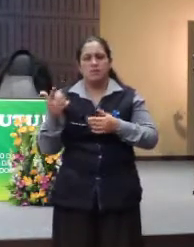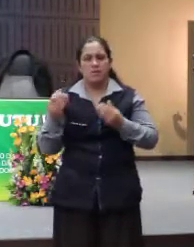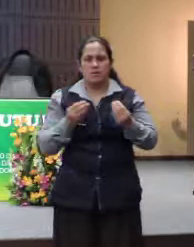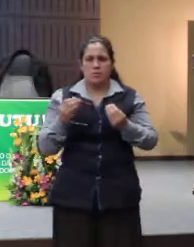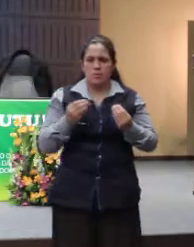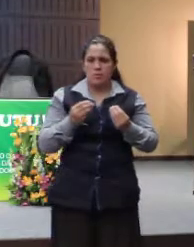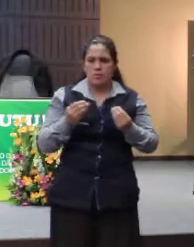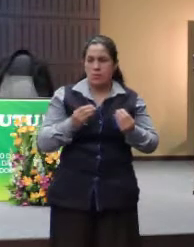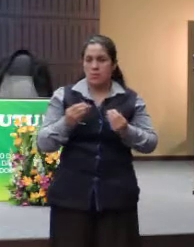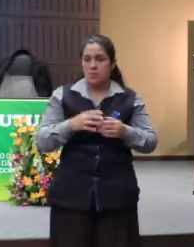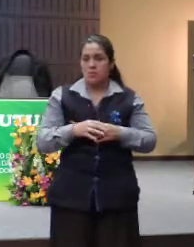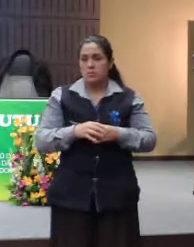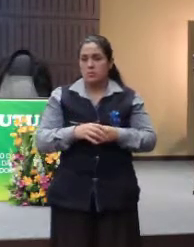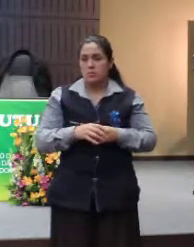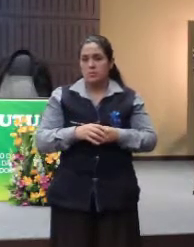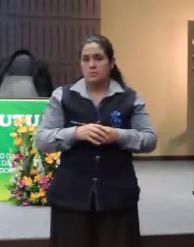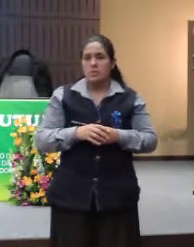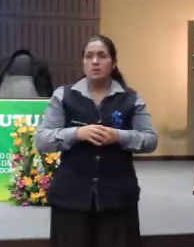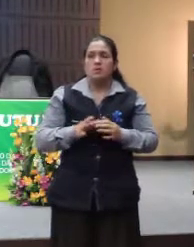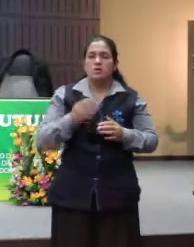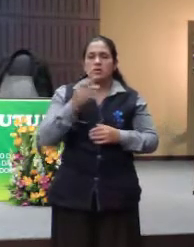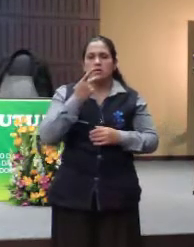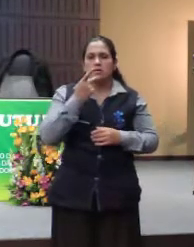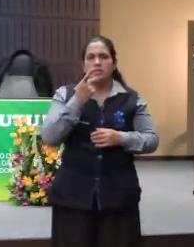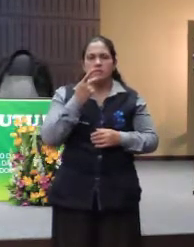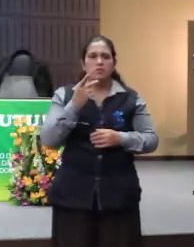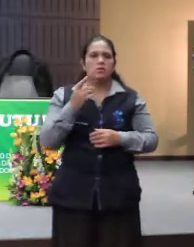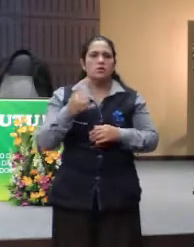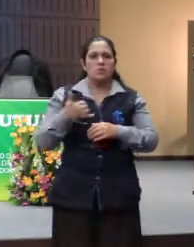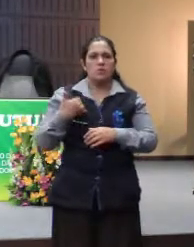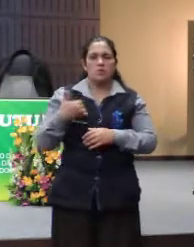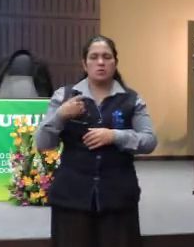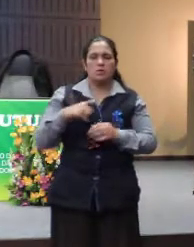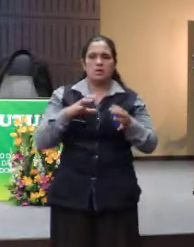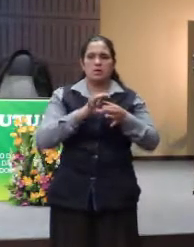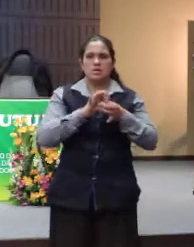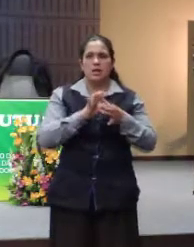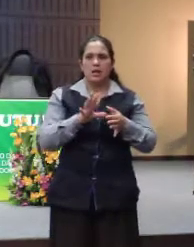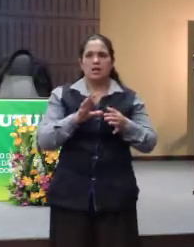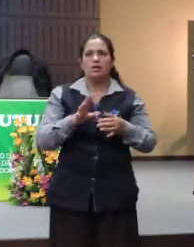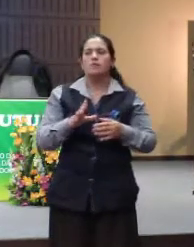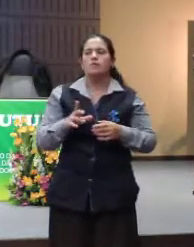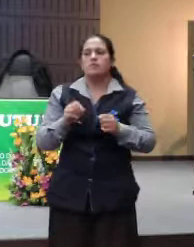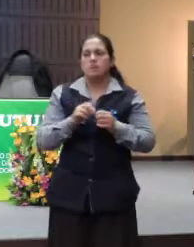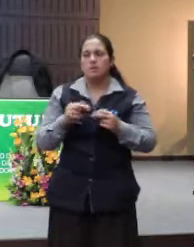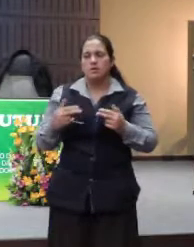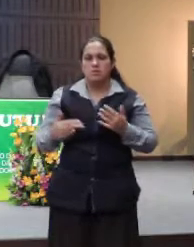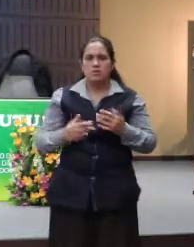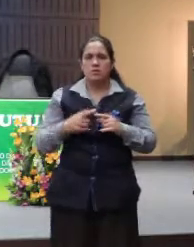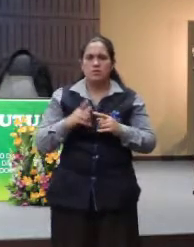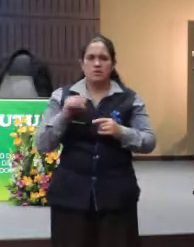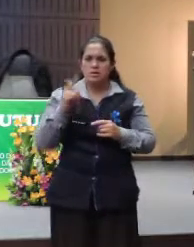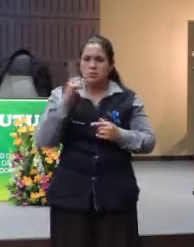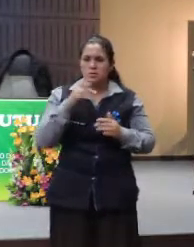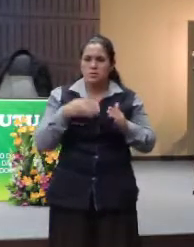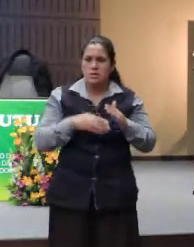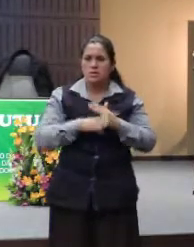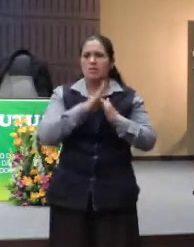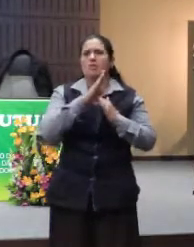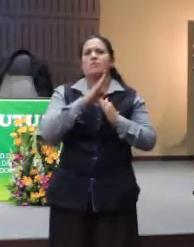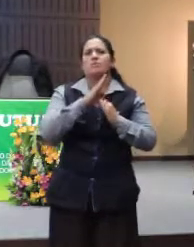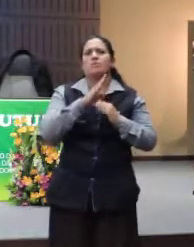dos outros. A gente estava falando que o idoso tem que ser autônomo e independente. Como que ele vai ser autônomo e independente se ele não consegue entrar no ônibus?